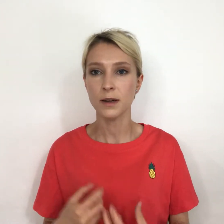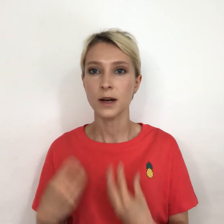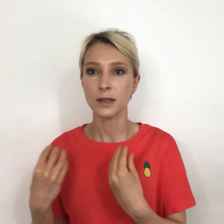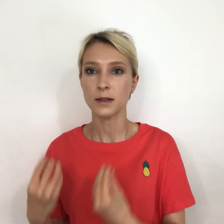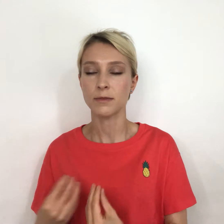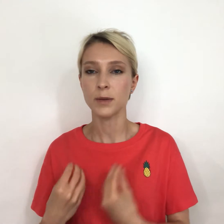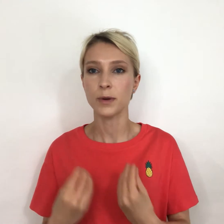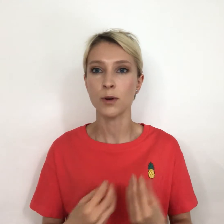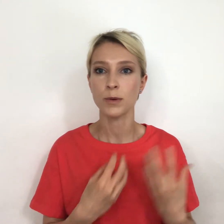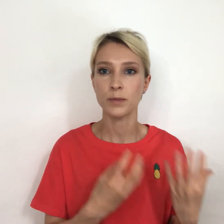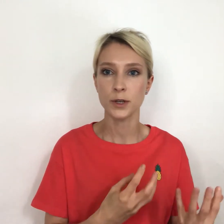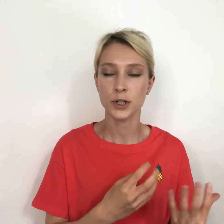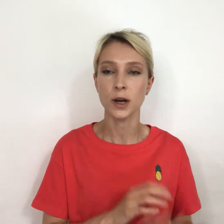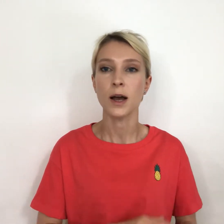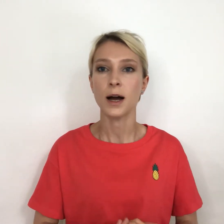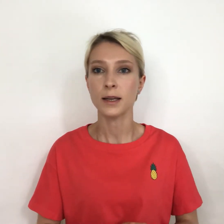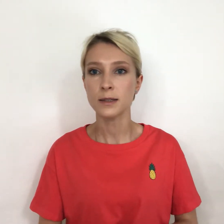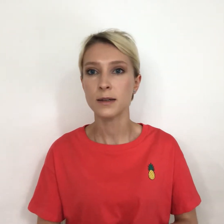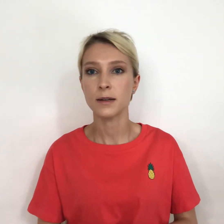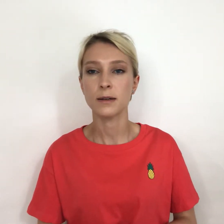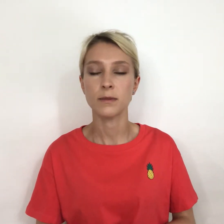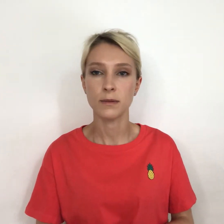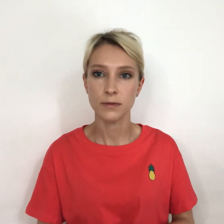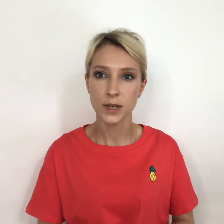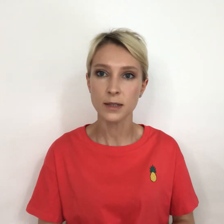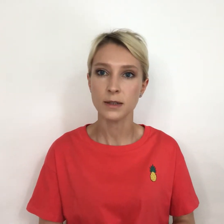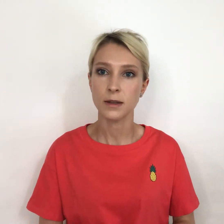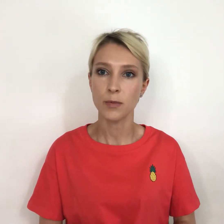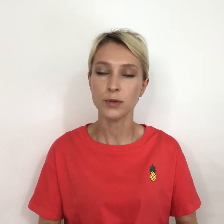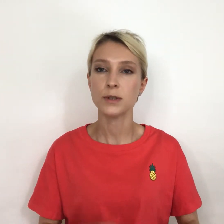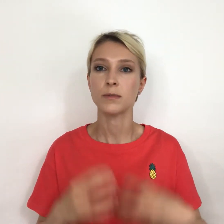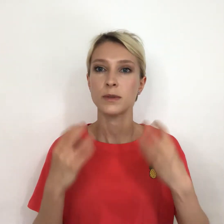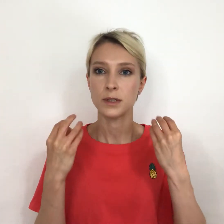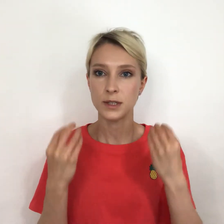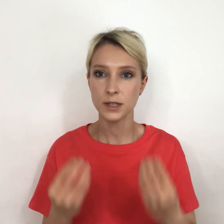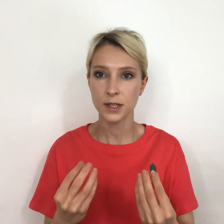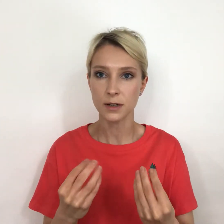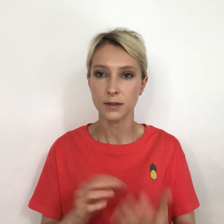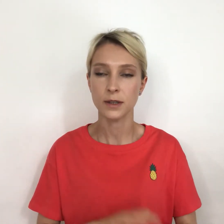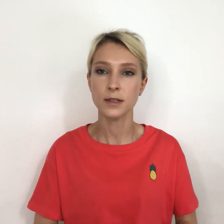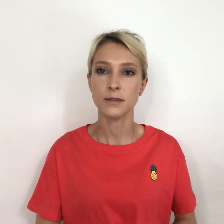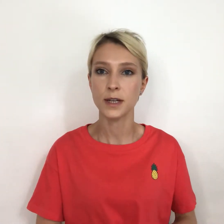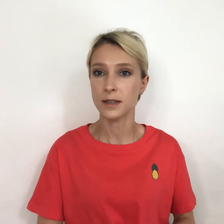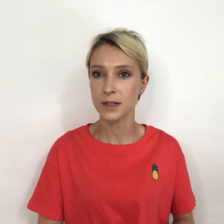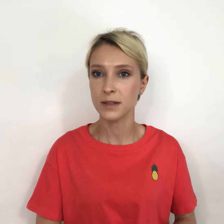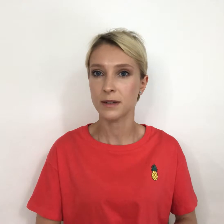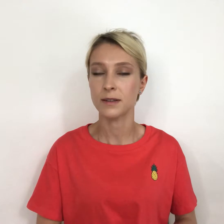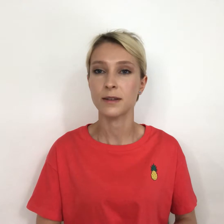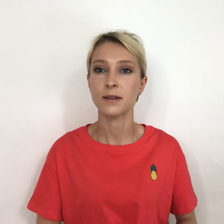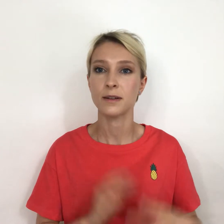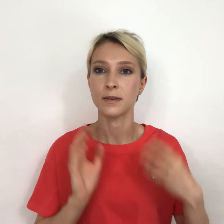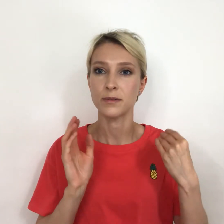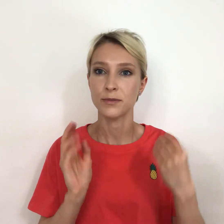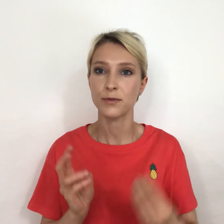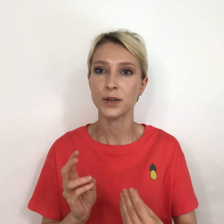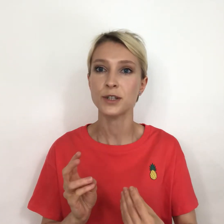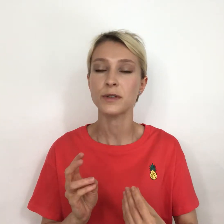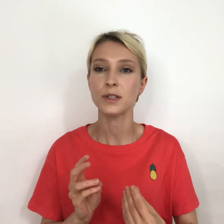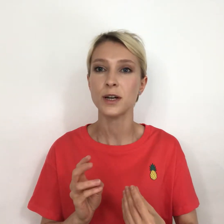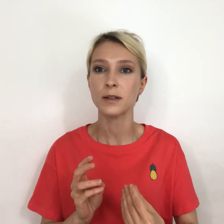основные приемы пищи. А если взять, допустим, десерт, если взять, давайте, в качестве десерта